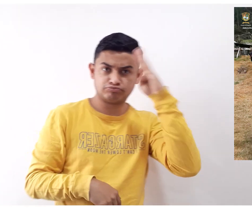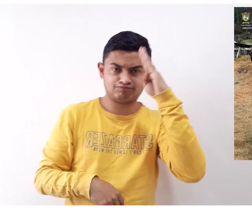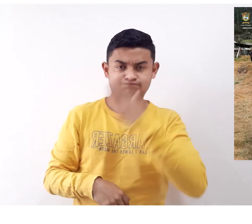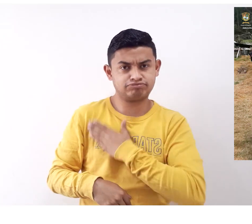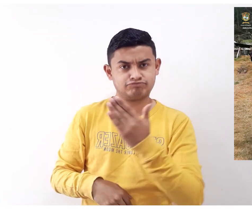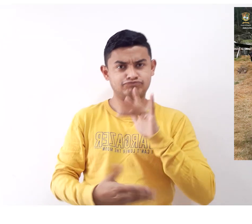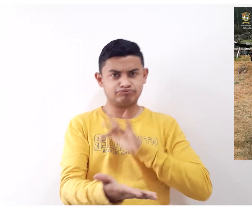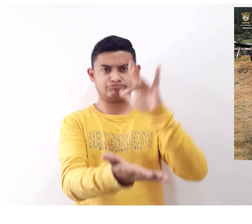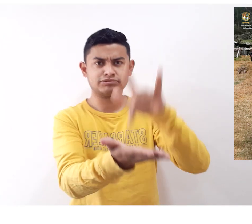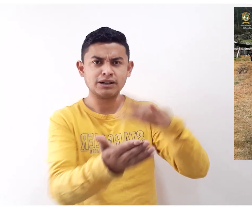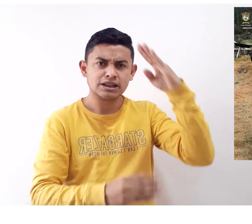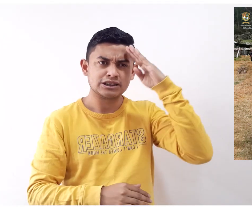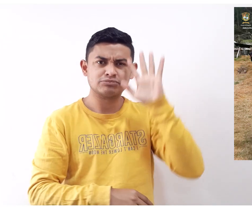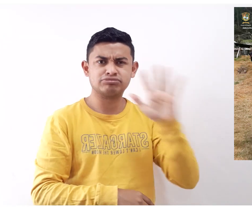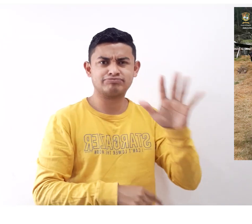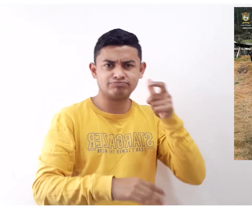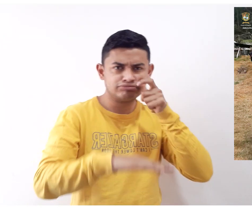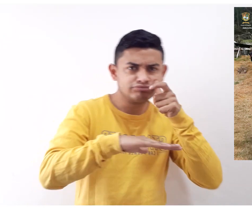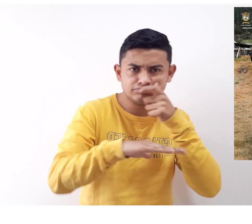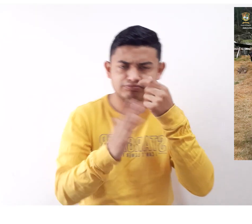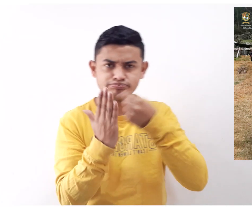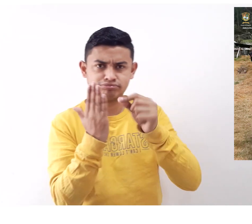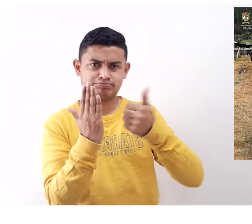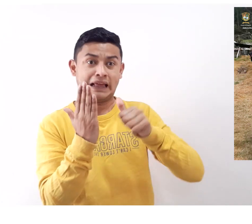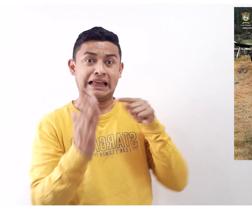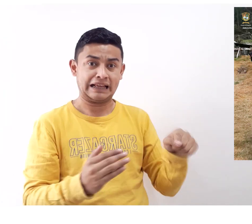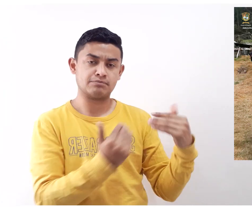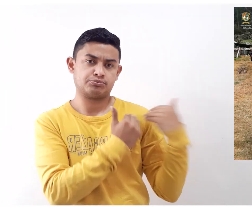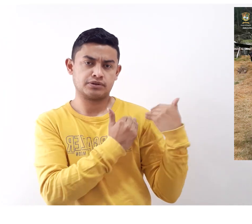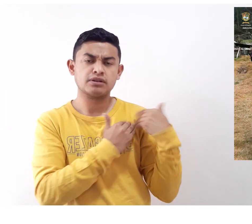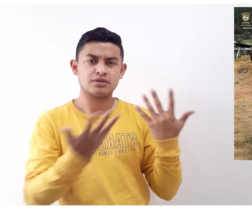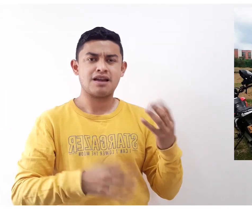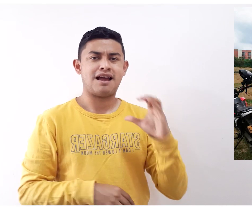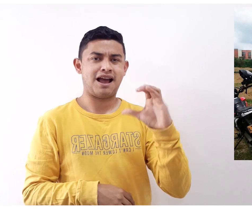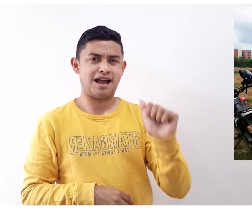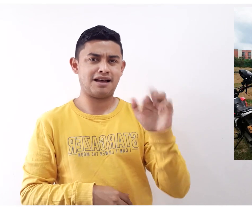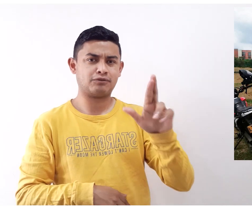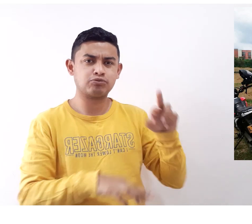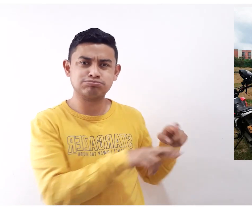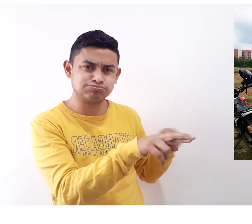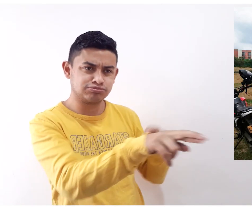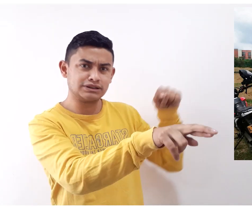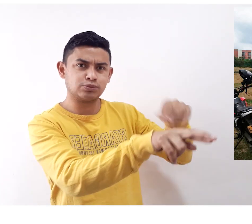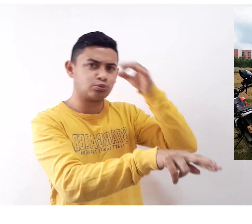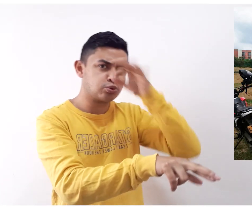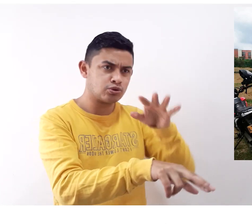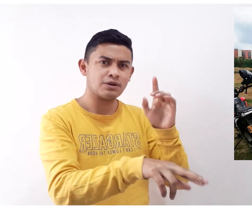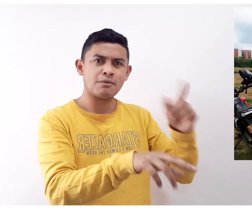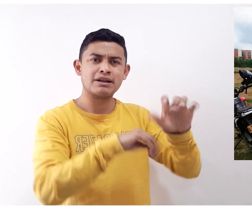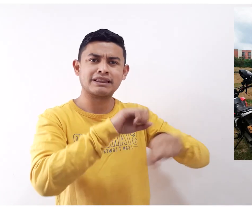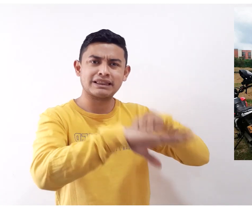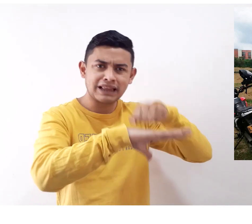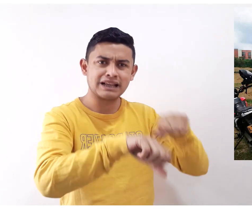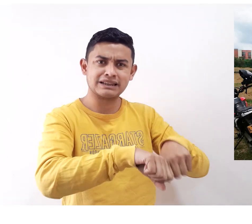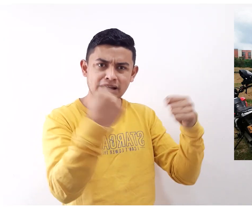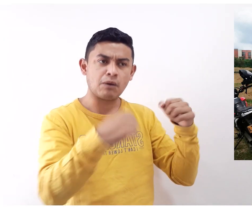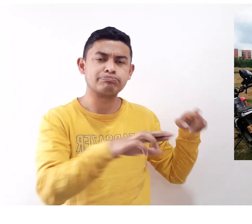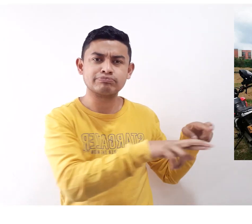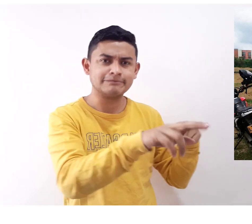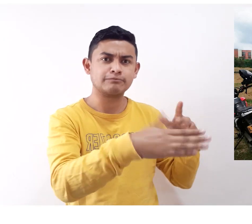está en evaluación y verificación por parte de las mencionadas autoridades. Toda vez que el personal allí presente sustentó su labor a